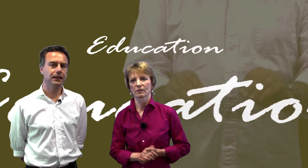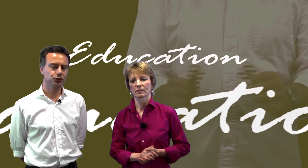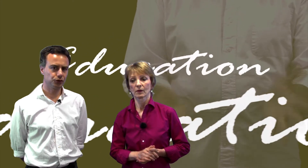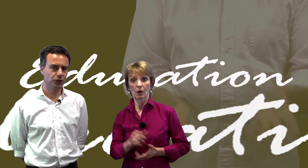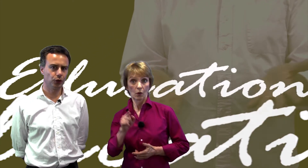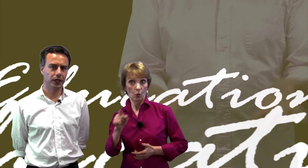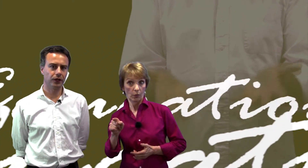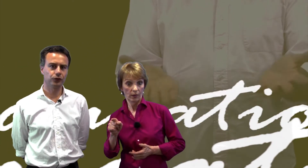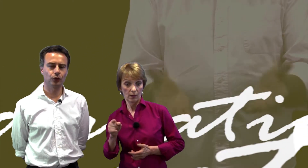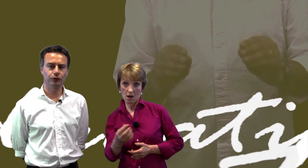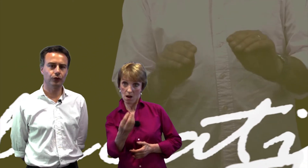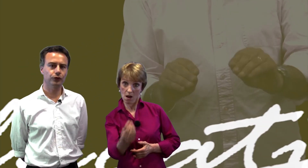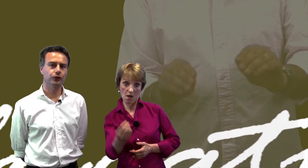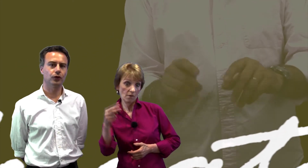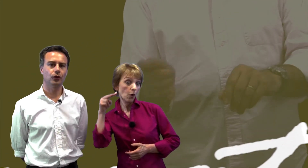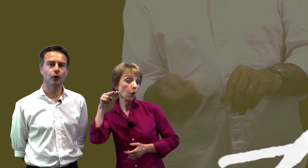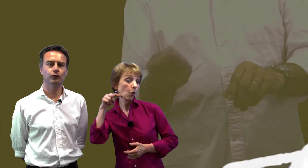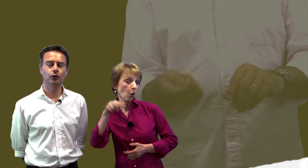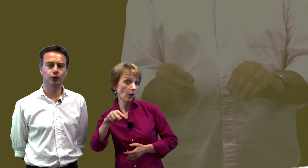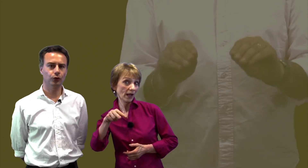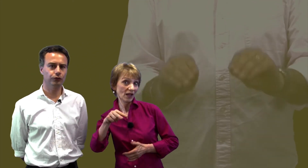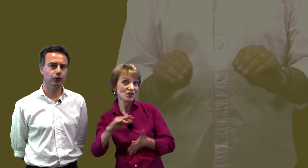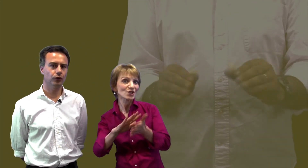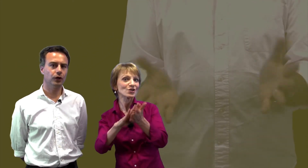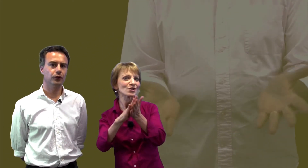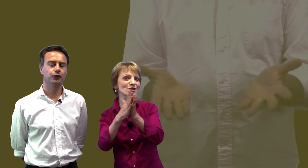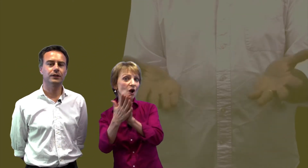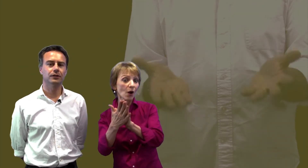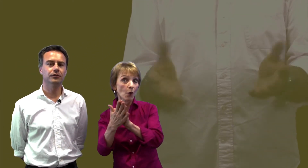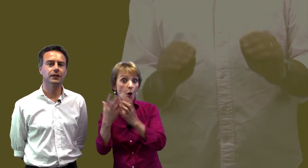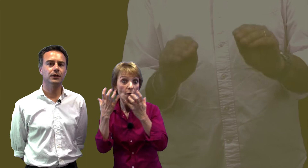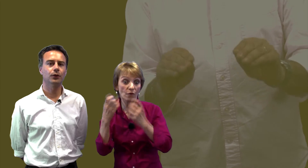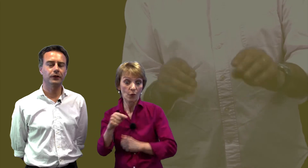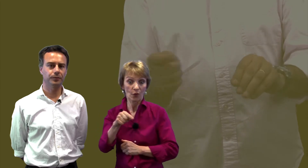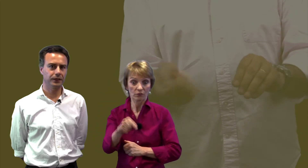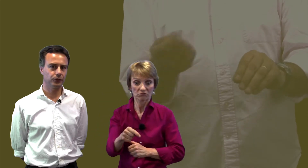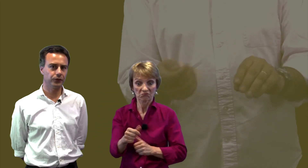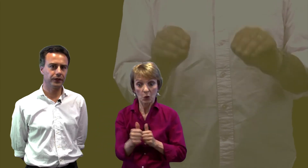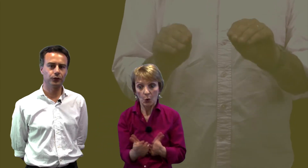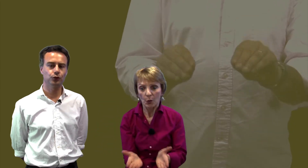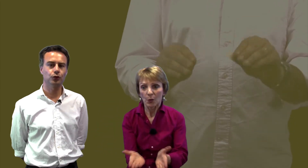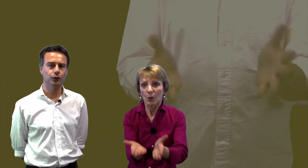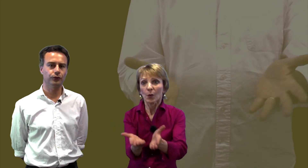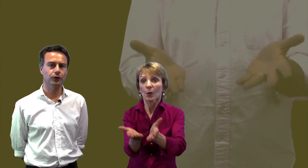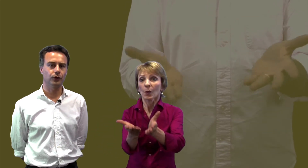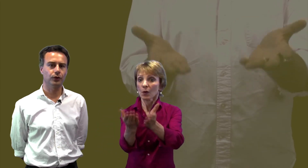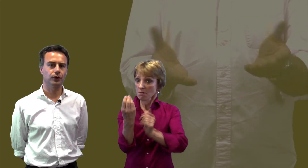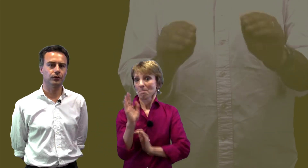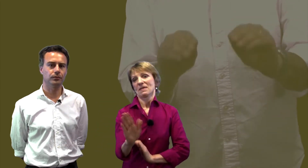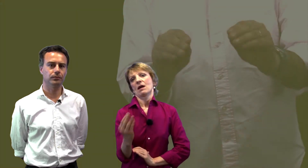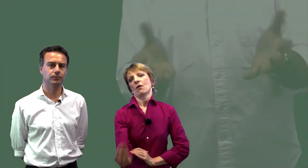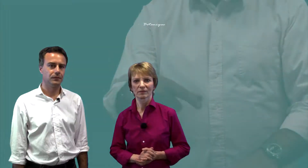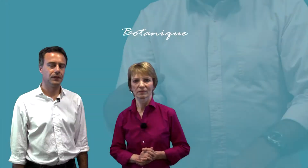Il a changé le regard sur l'enfance, en voulant que l'enfant soit élevé, en respectant sa nature d'enfant.